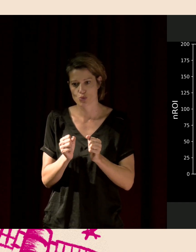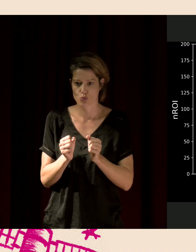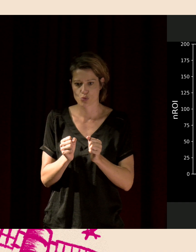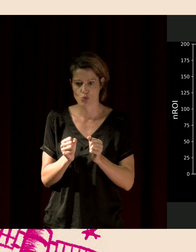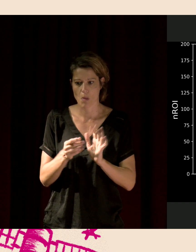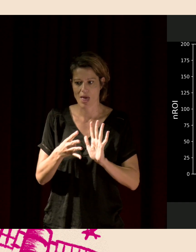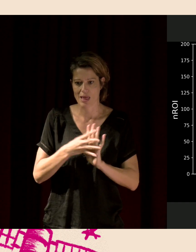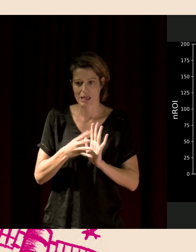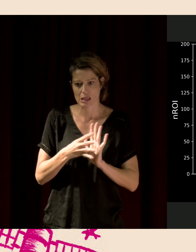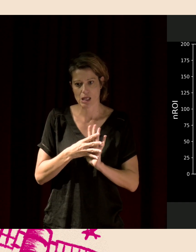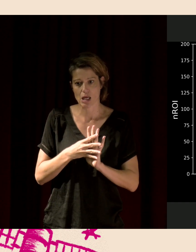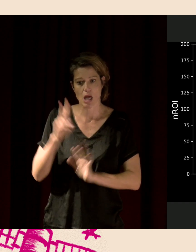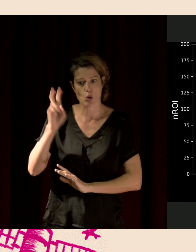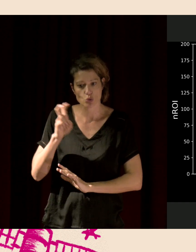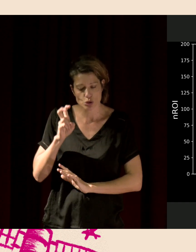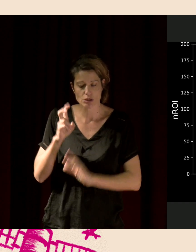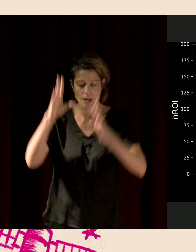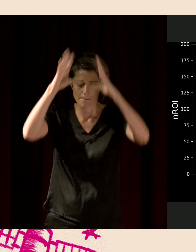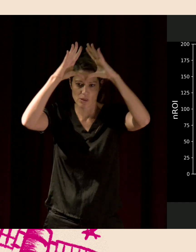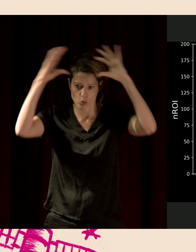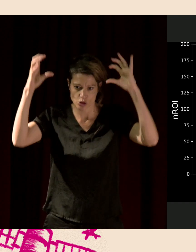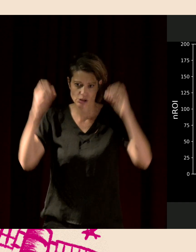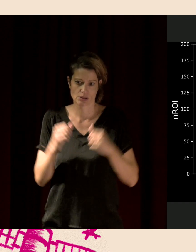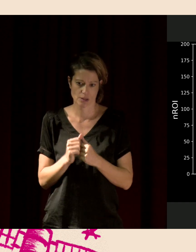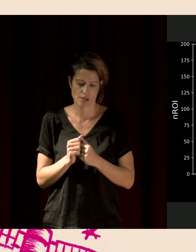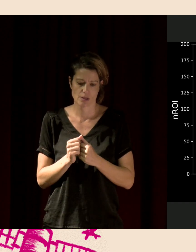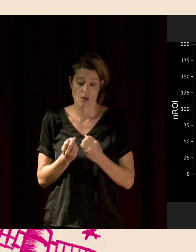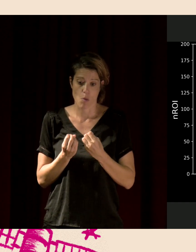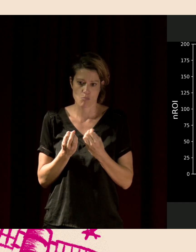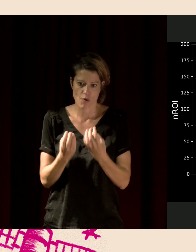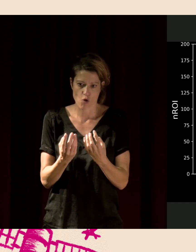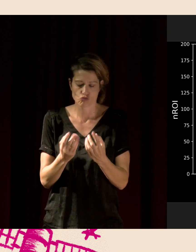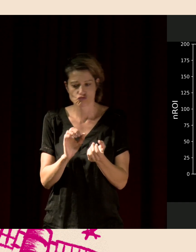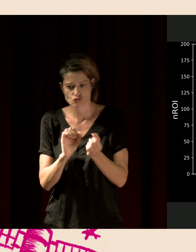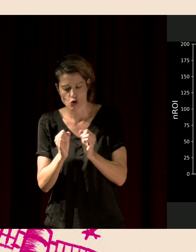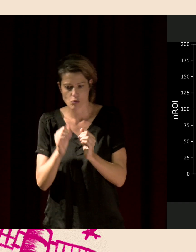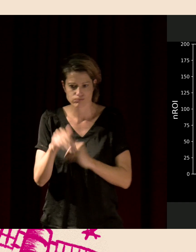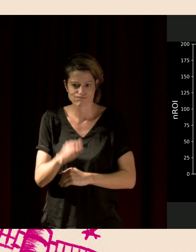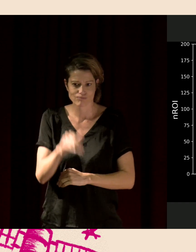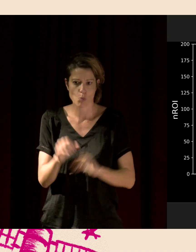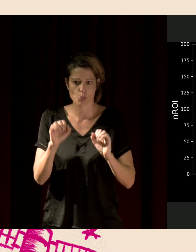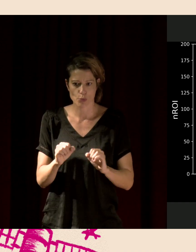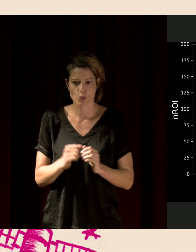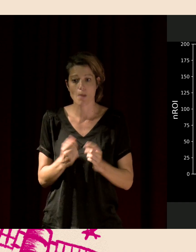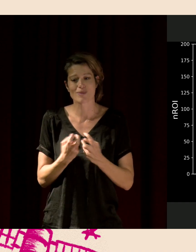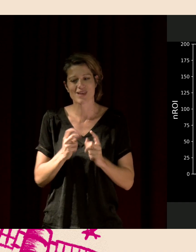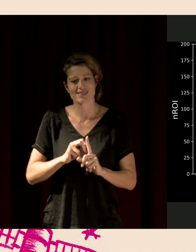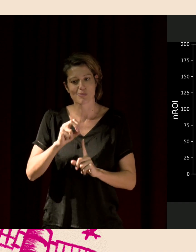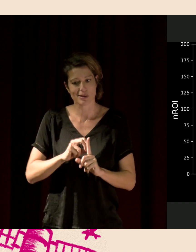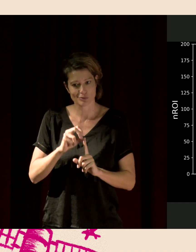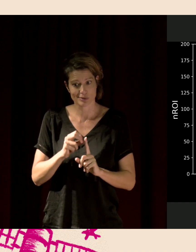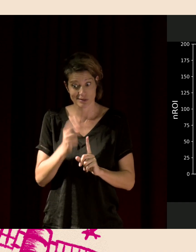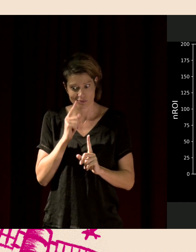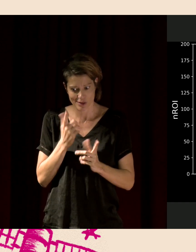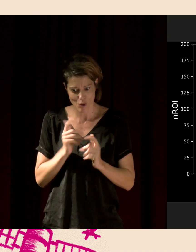et aussi climatiques, météorologiques, notamment de la température. Et donc, on peut suivre automatiquement la